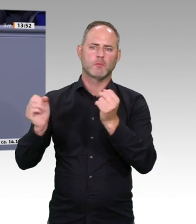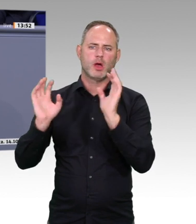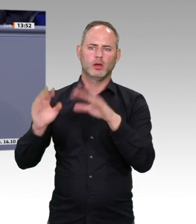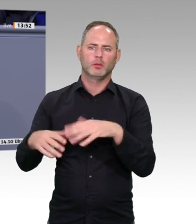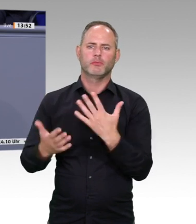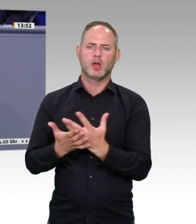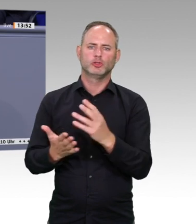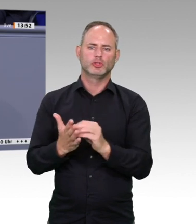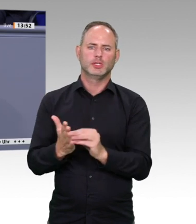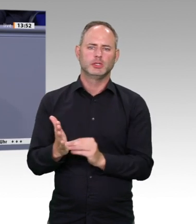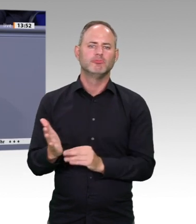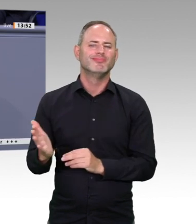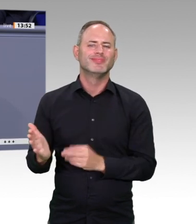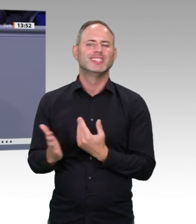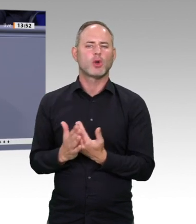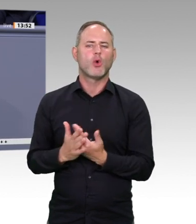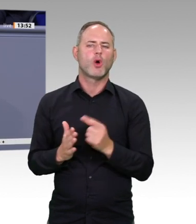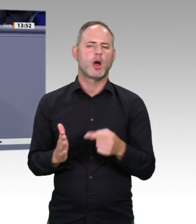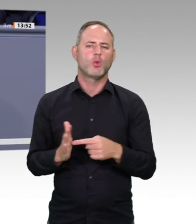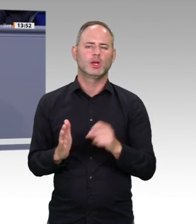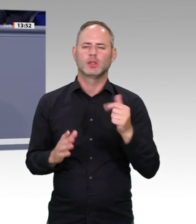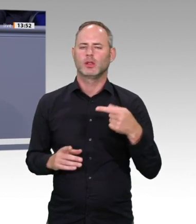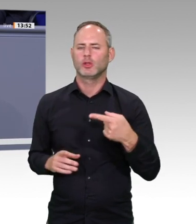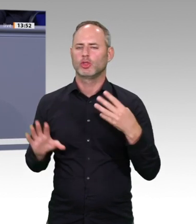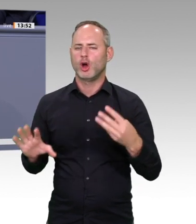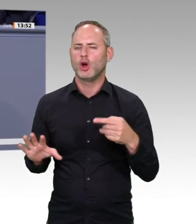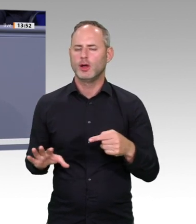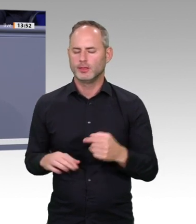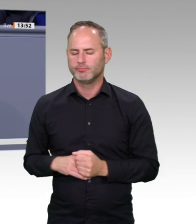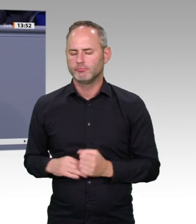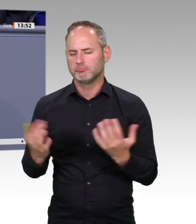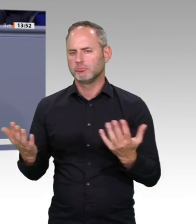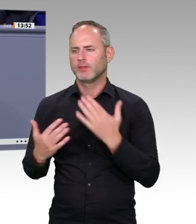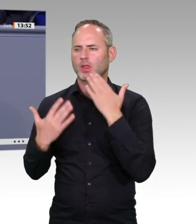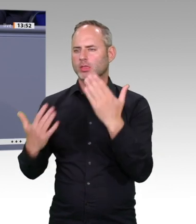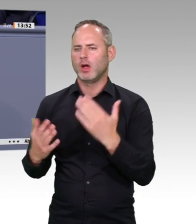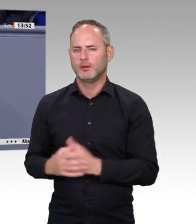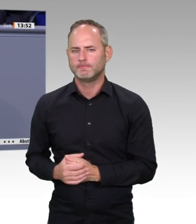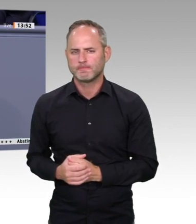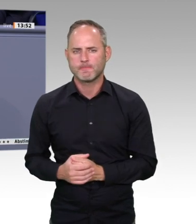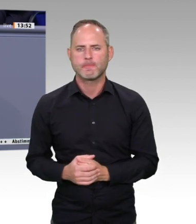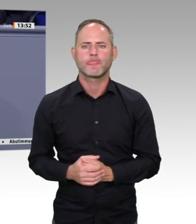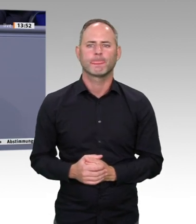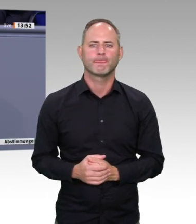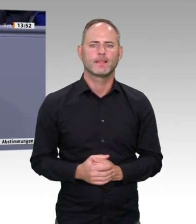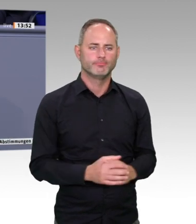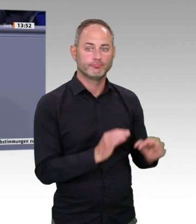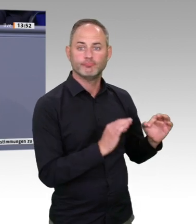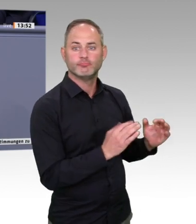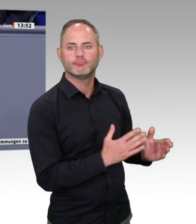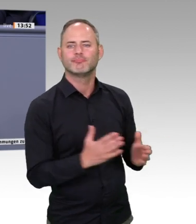Entscheidungsträgern in Politik und Wirtschaft beim Umgang mit dem Klimawandel. Sie fordern die Umsetzung einer nachhaltigen Politik. Gerade haben wir